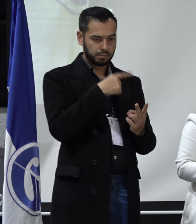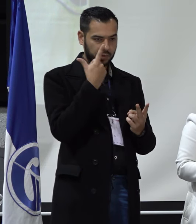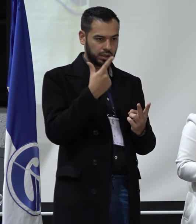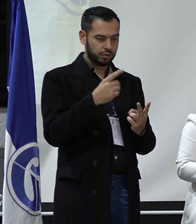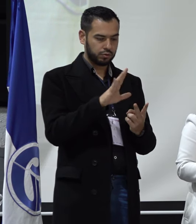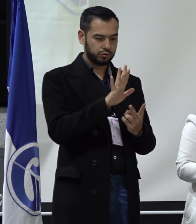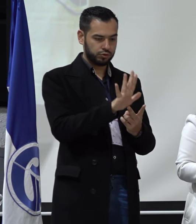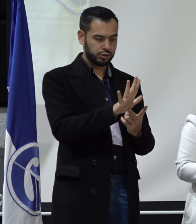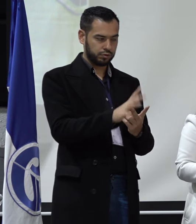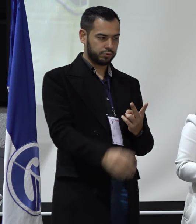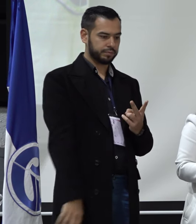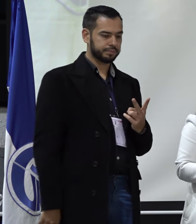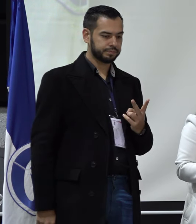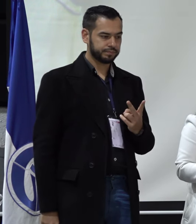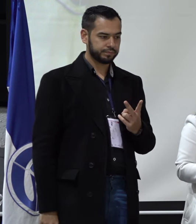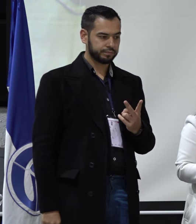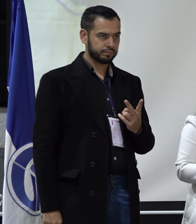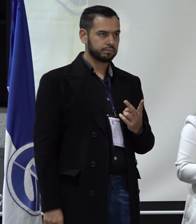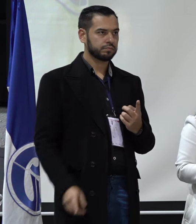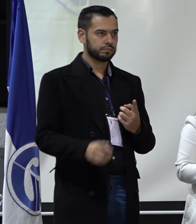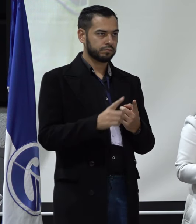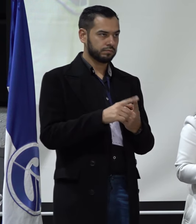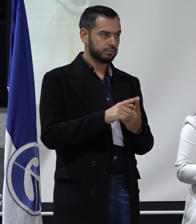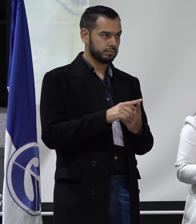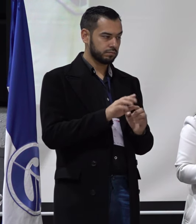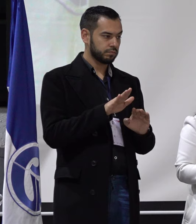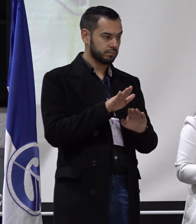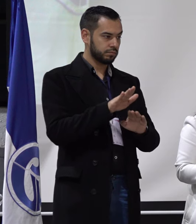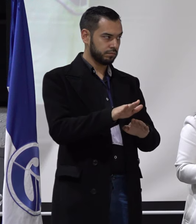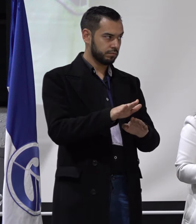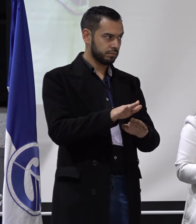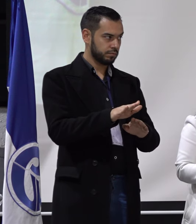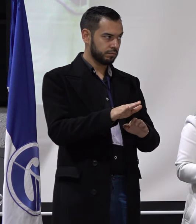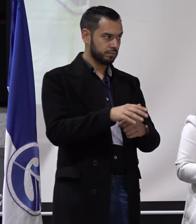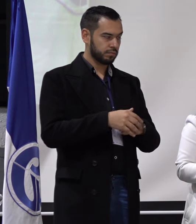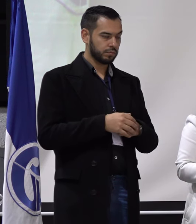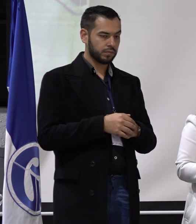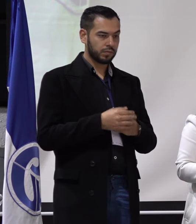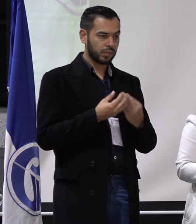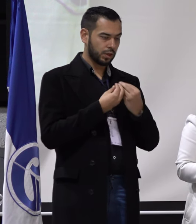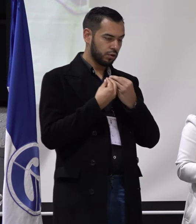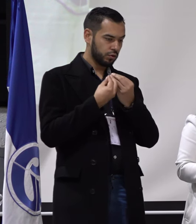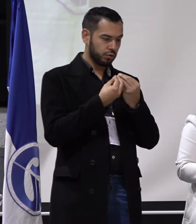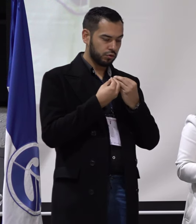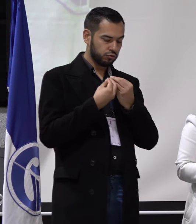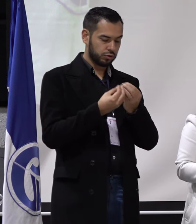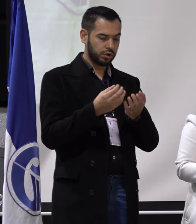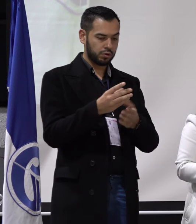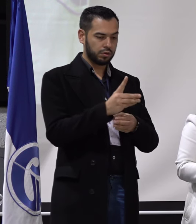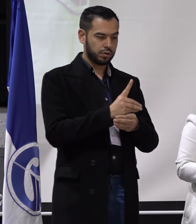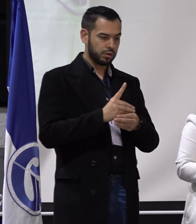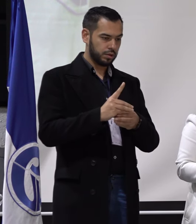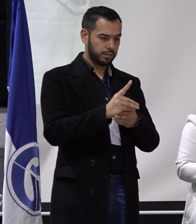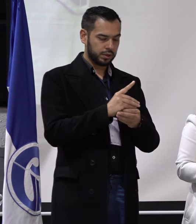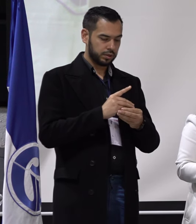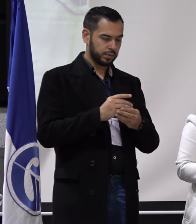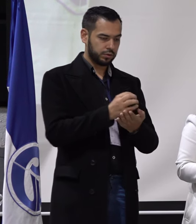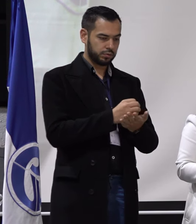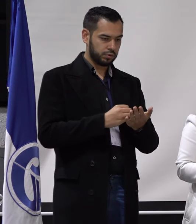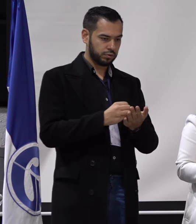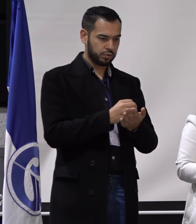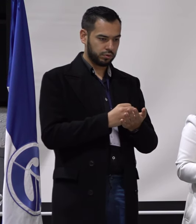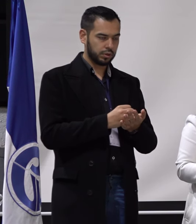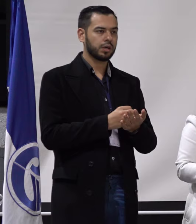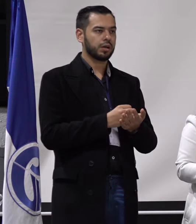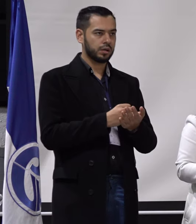blanco, 5 votos. Quiere decir que las representantes de egresados ante el consejo de departamento de biología, en la fórmula inscrita,